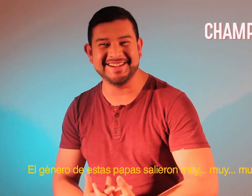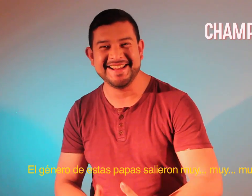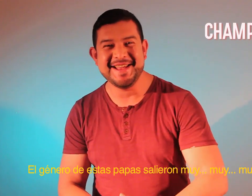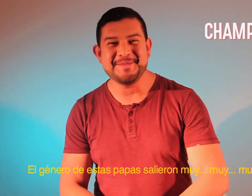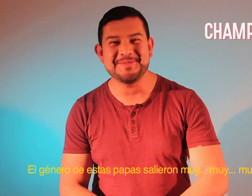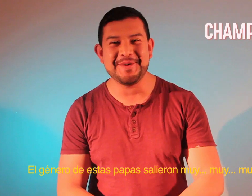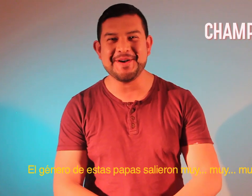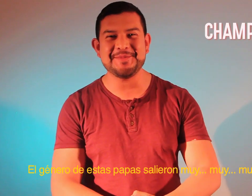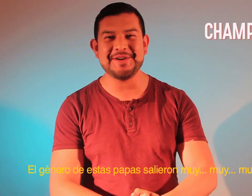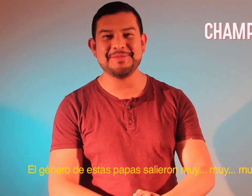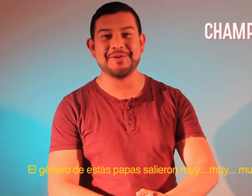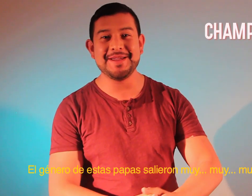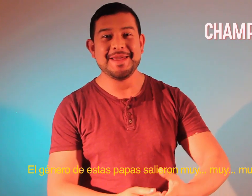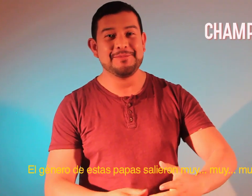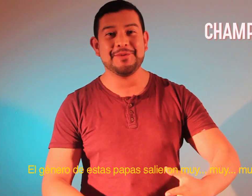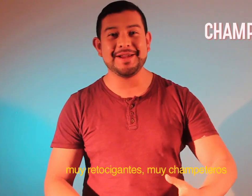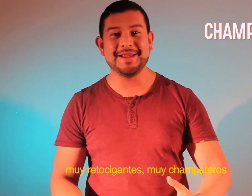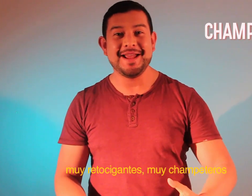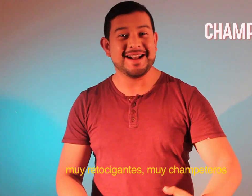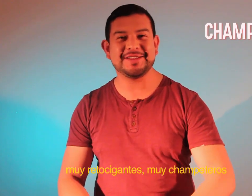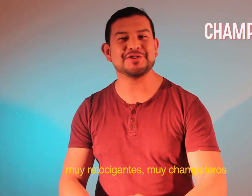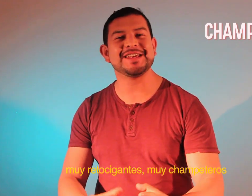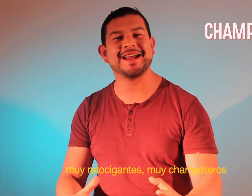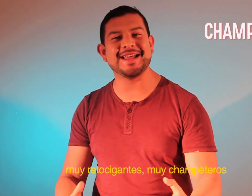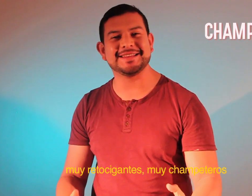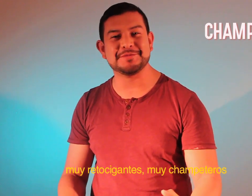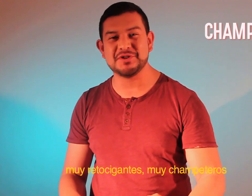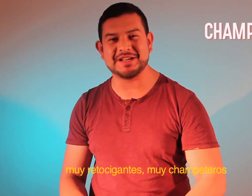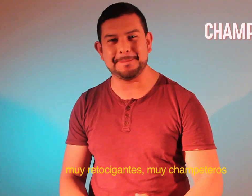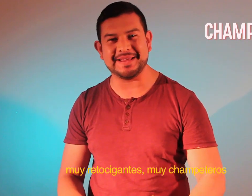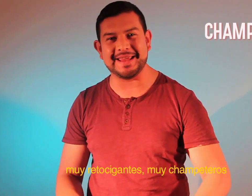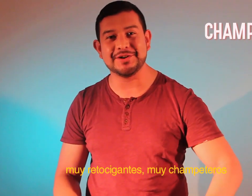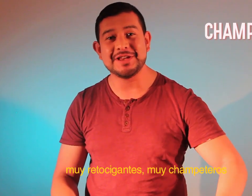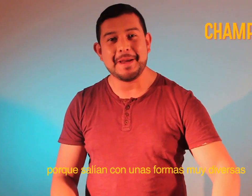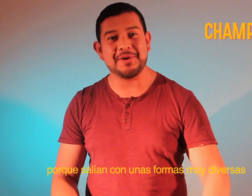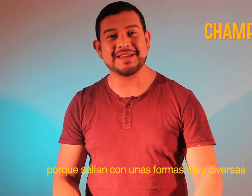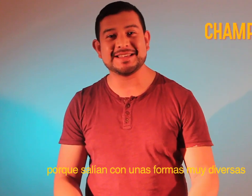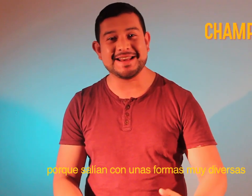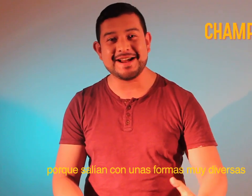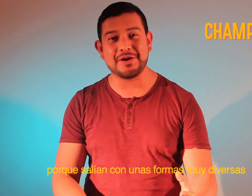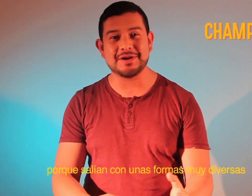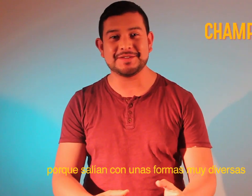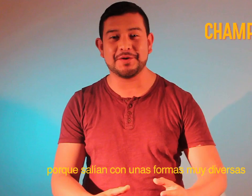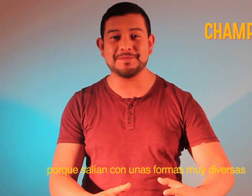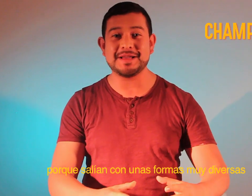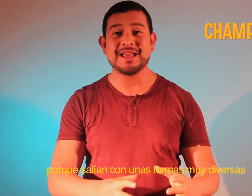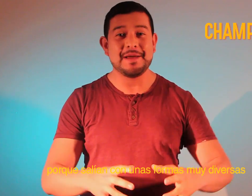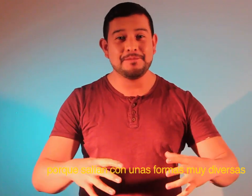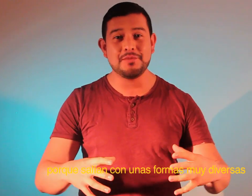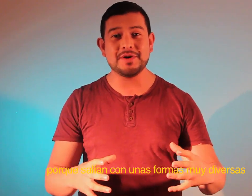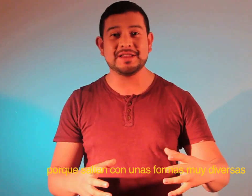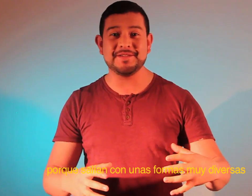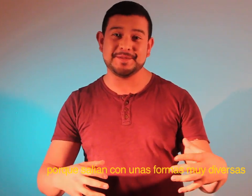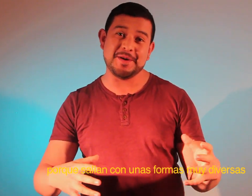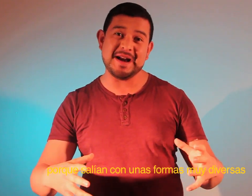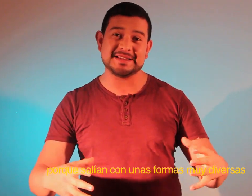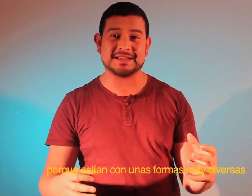muy, muy, muy, muy retocigantes, muy champeteros. Porque salían con unas formas muy diversas.